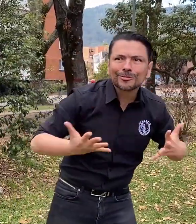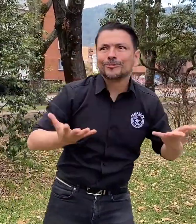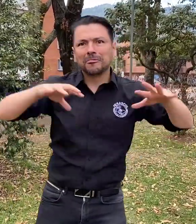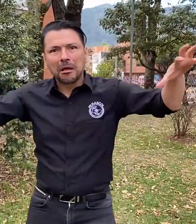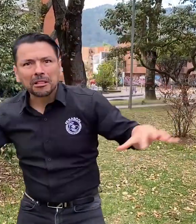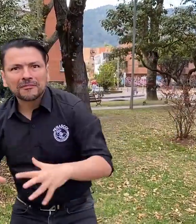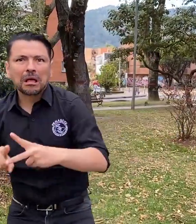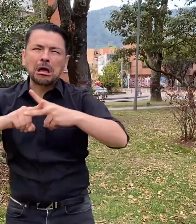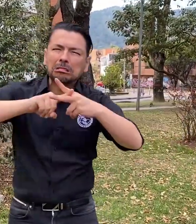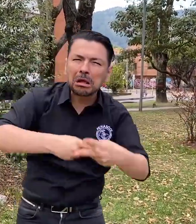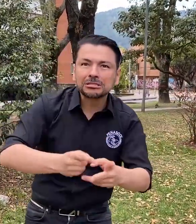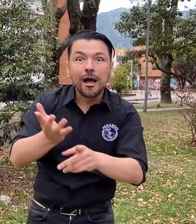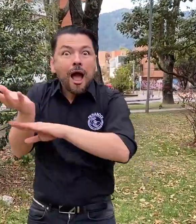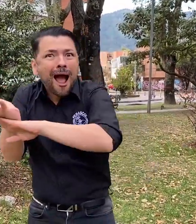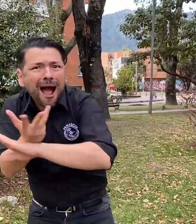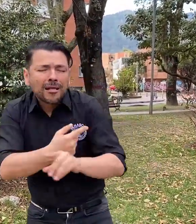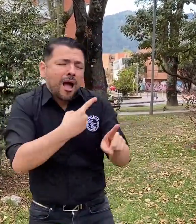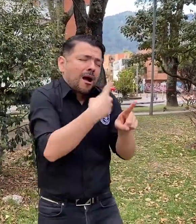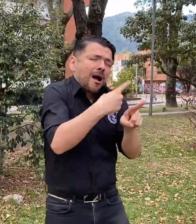talleres, conferencias, muestras artísticas.